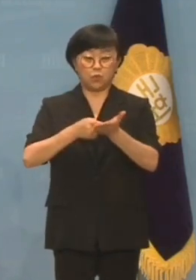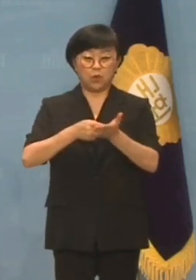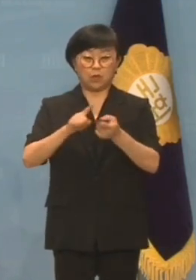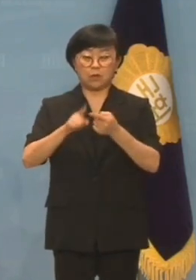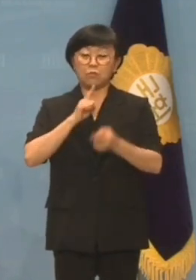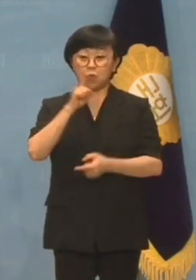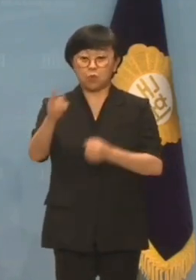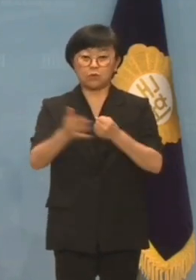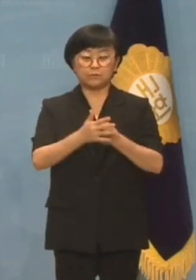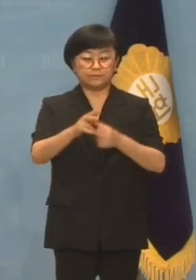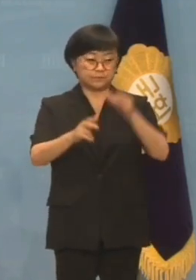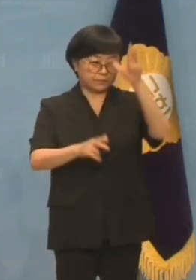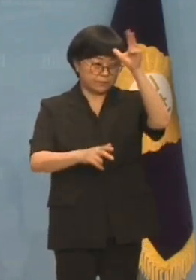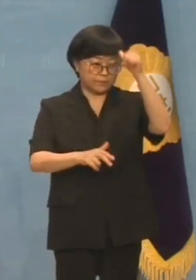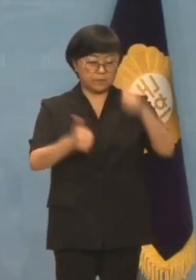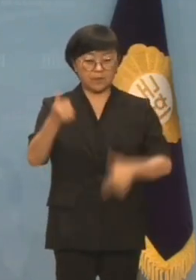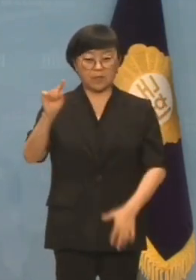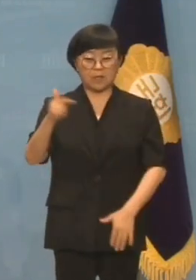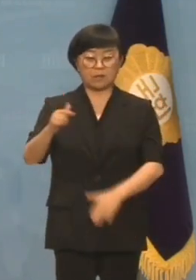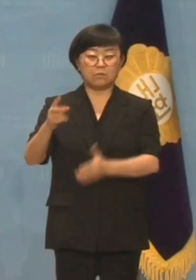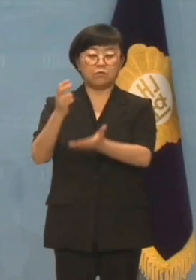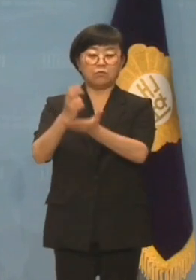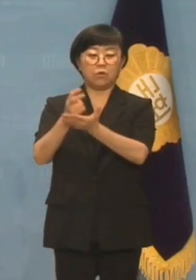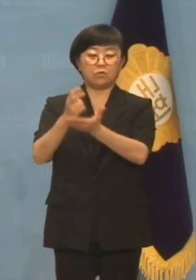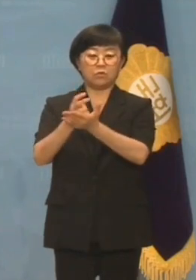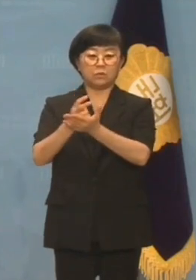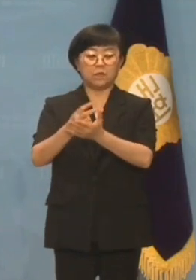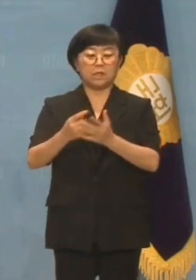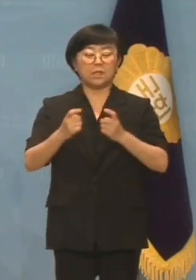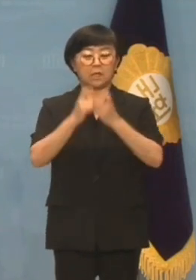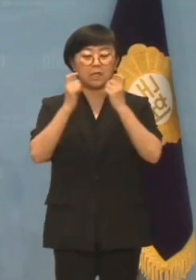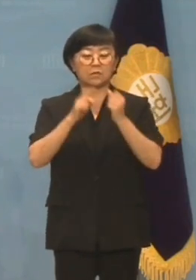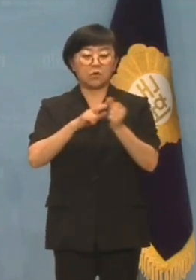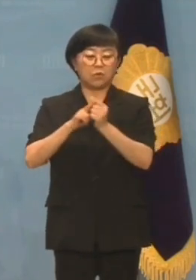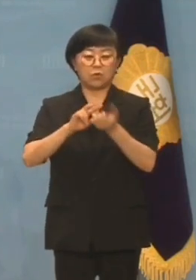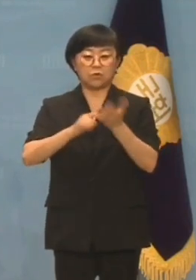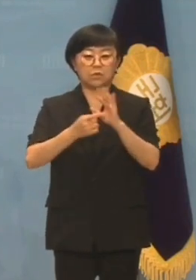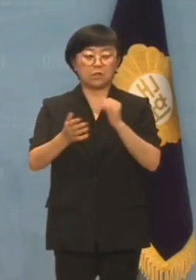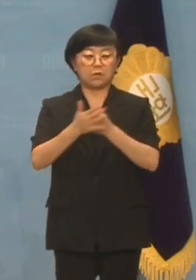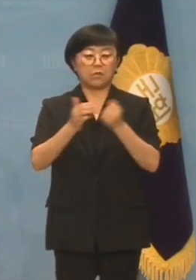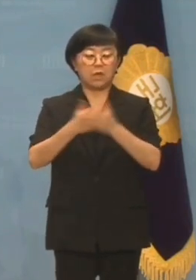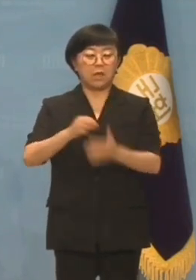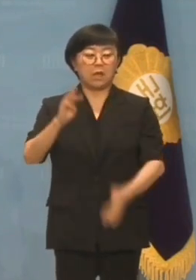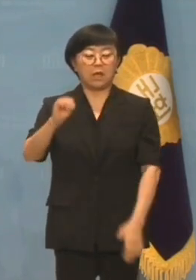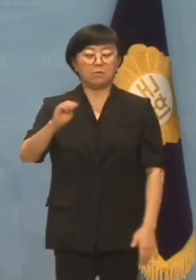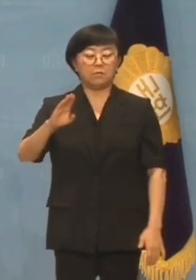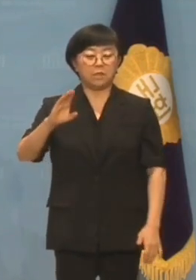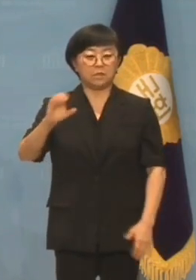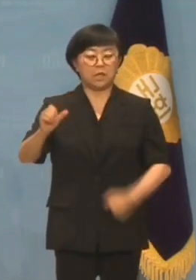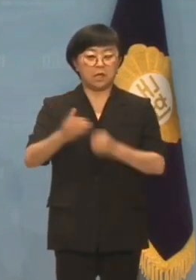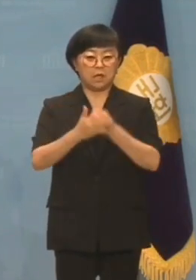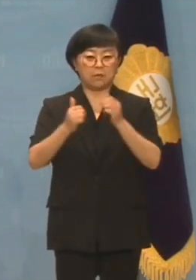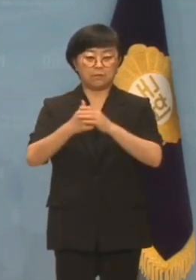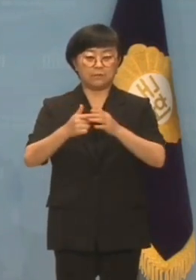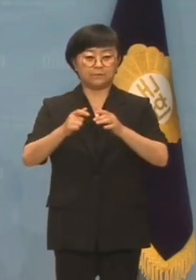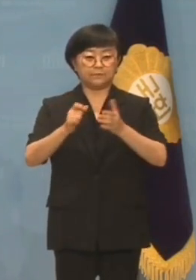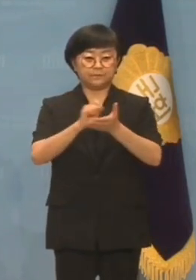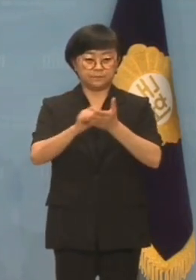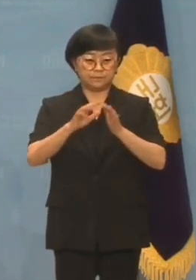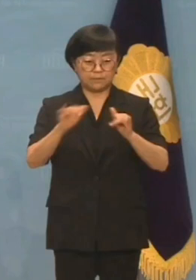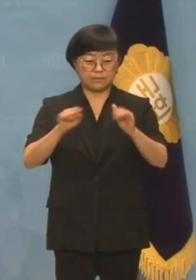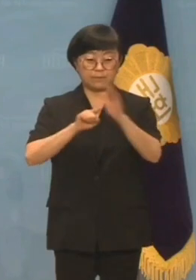오늘 경찰이 한동훈 법무부 장관의 개인정보를 유출했다며 MBC 기자에 대해서 압수수색을